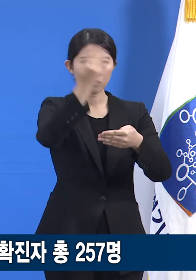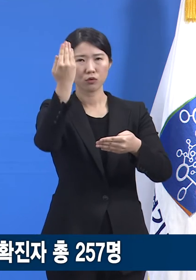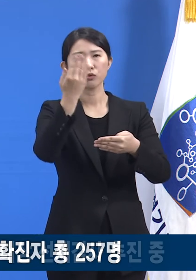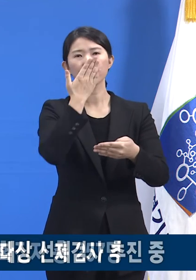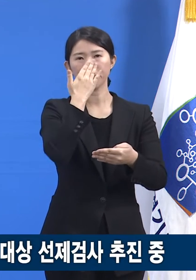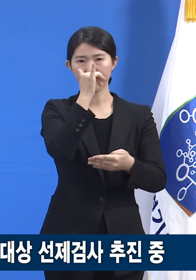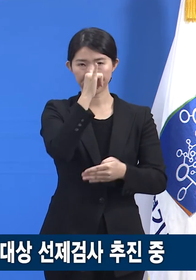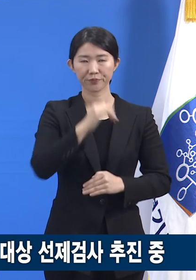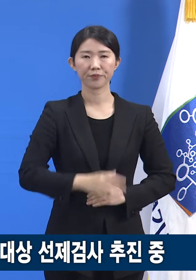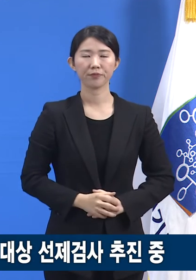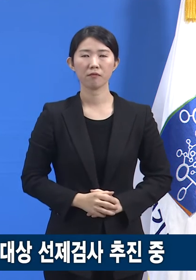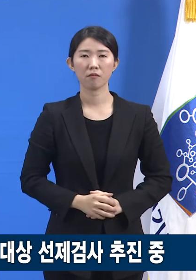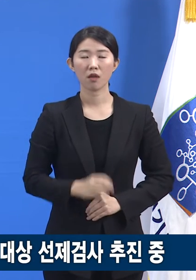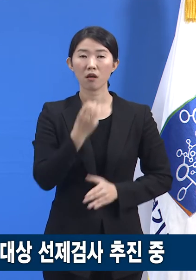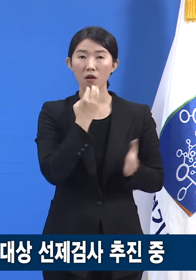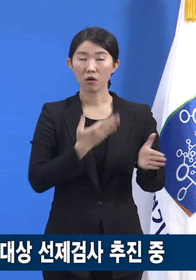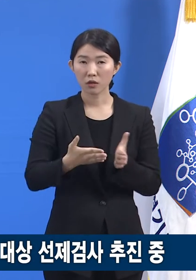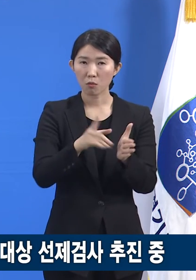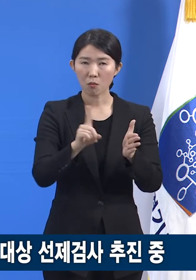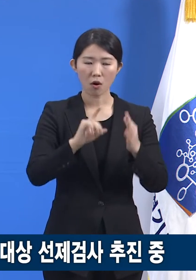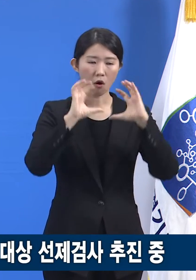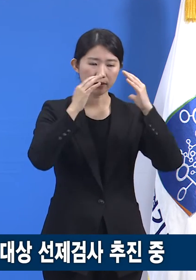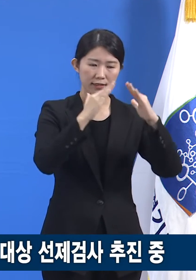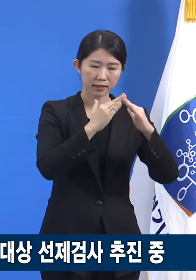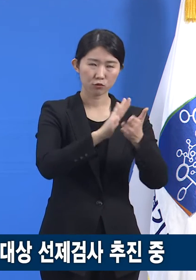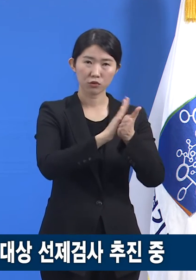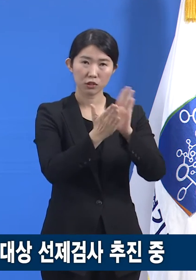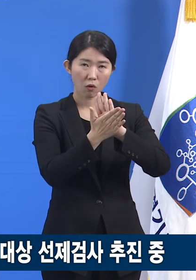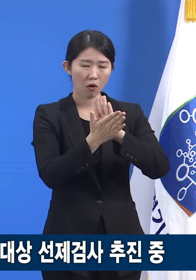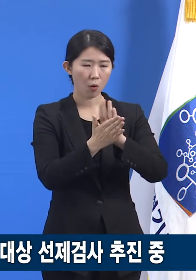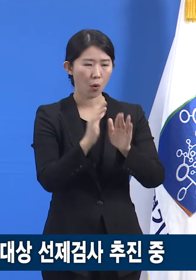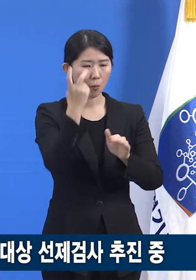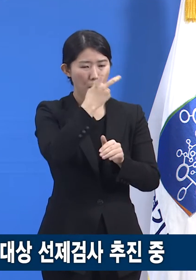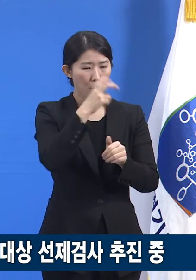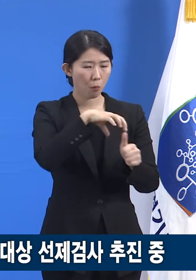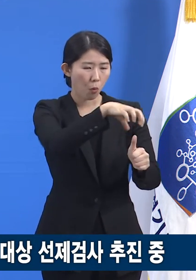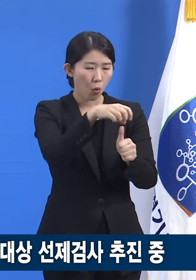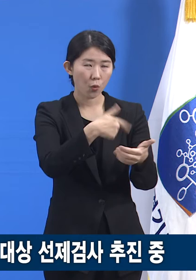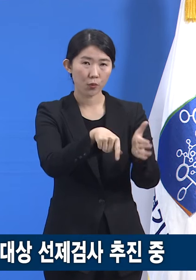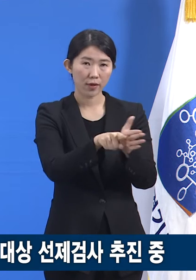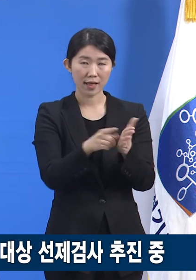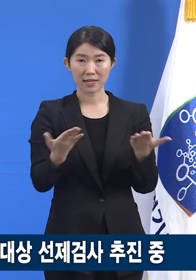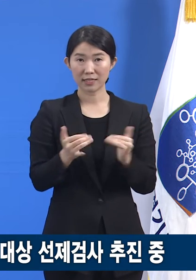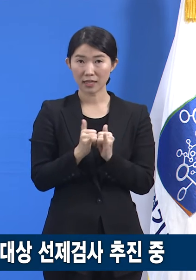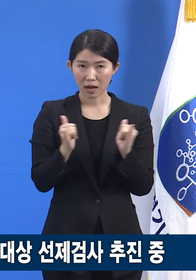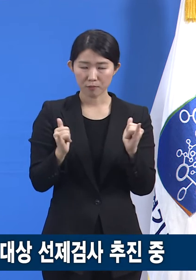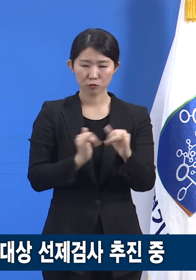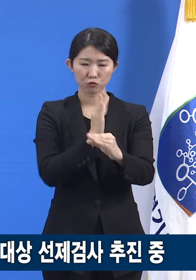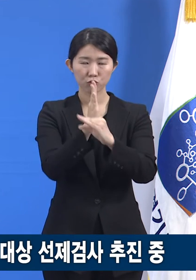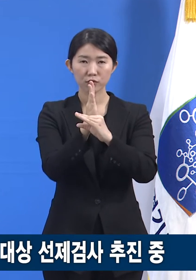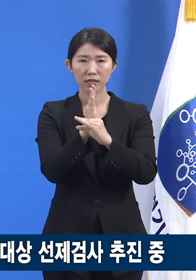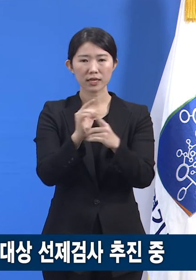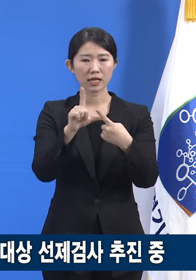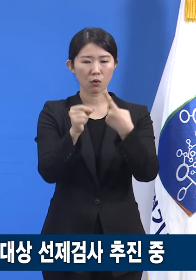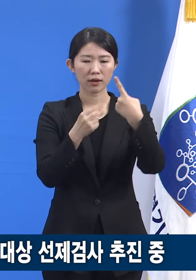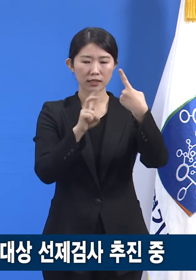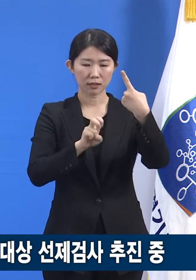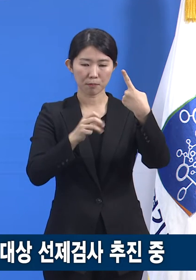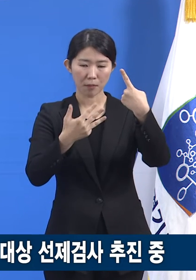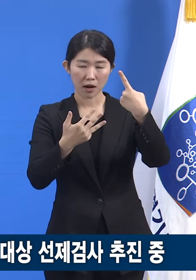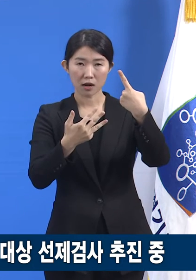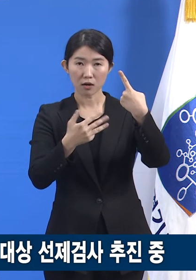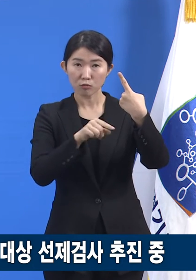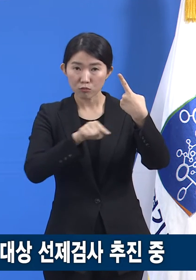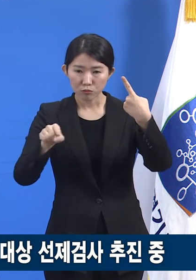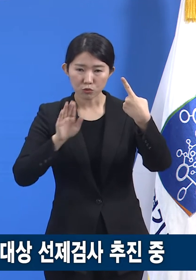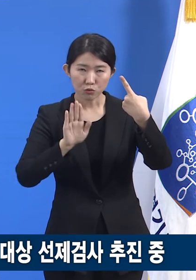경기도는 유아교육시설의 보호를 위해 교직원들을 대상으로 1월 28일부터 선제검사를 추진하고